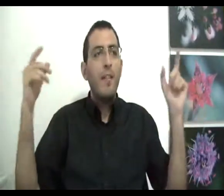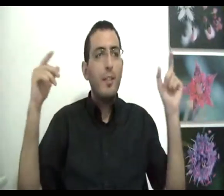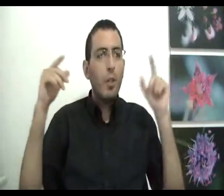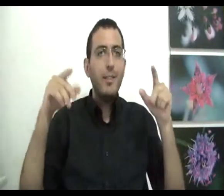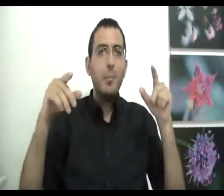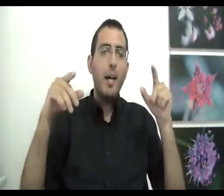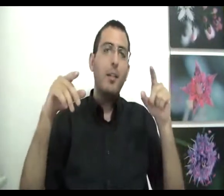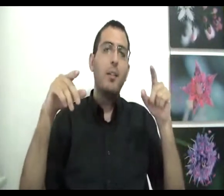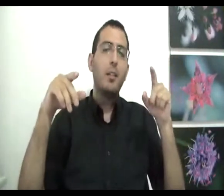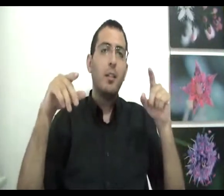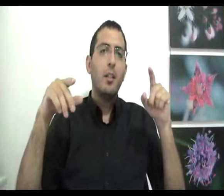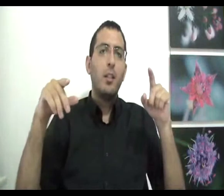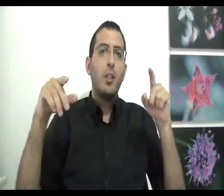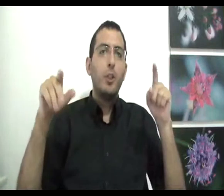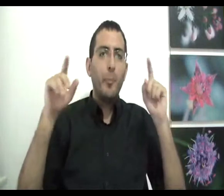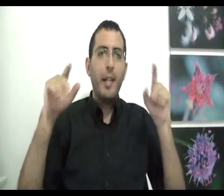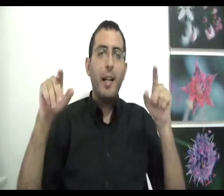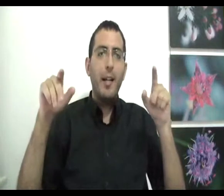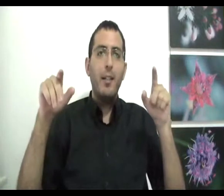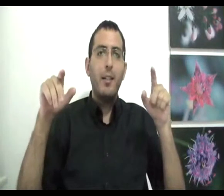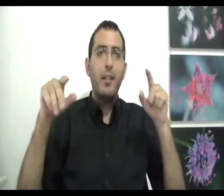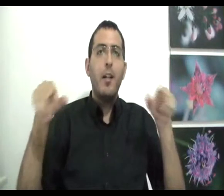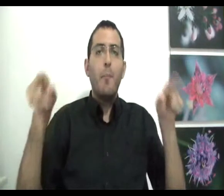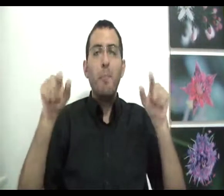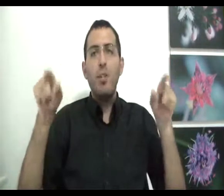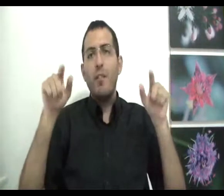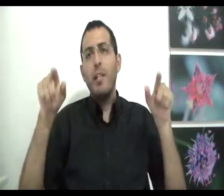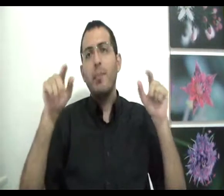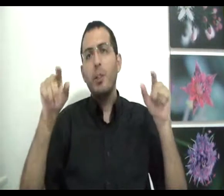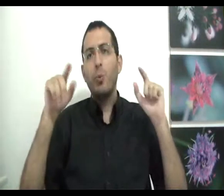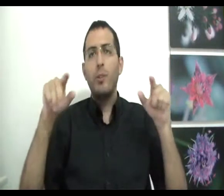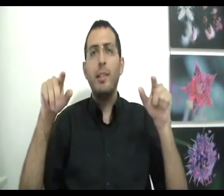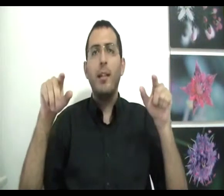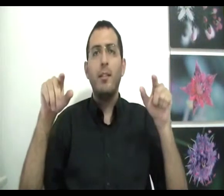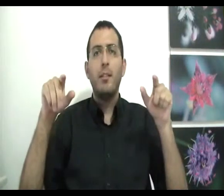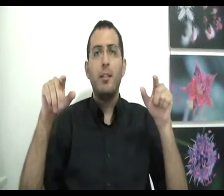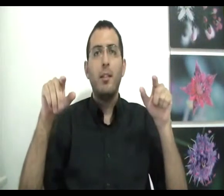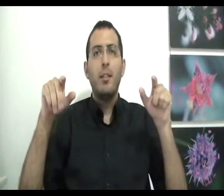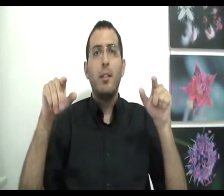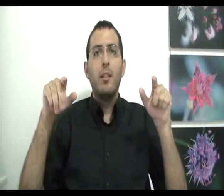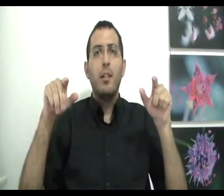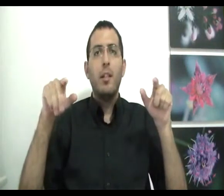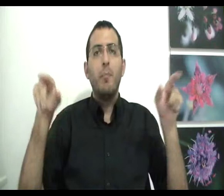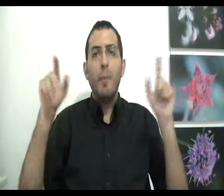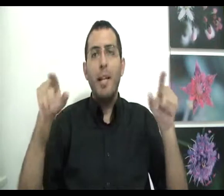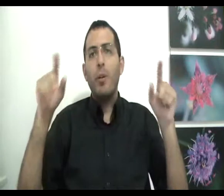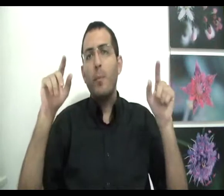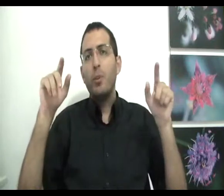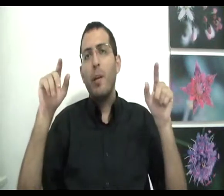וזאת הסיבה שבגללה מי שיבין את מה שהוא רוצה ממלא הוא יהיה מאושר